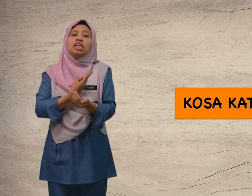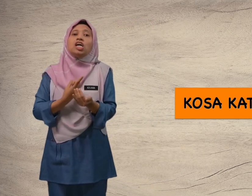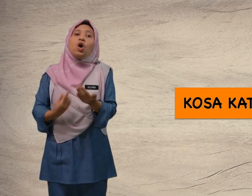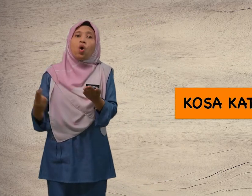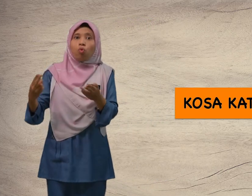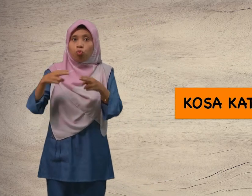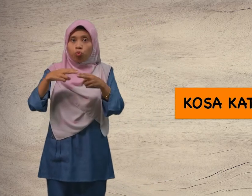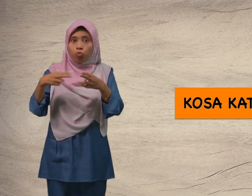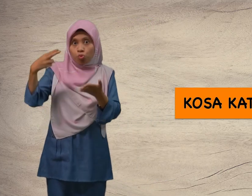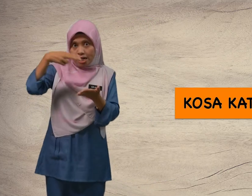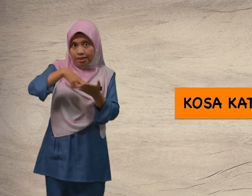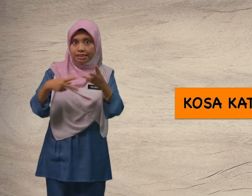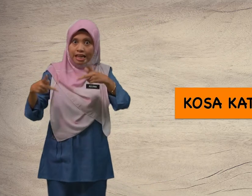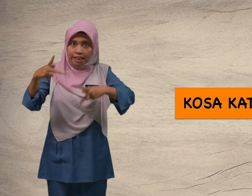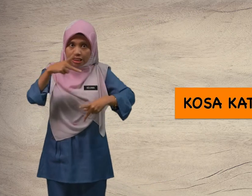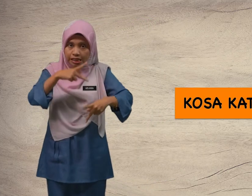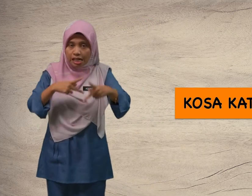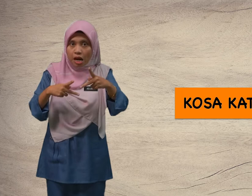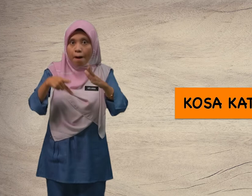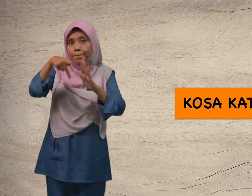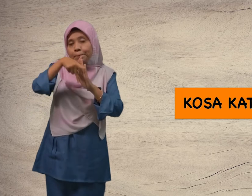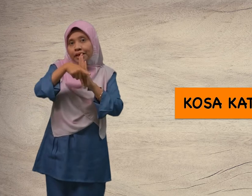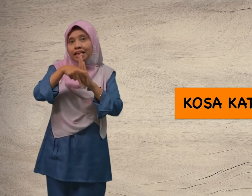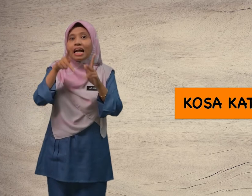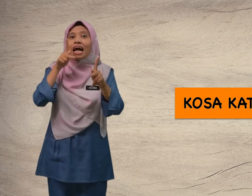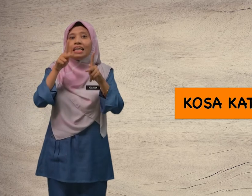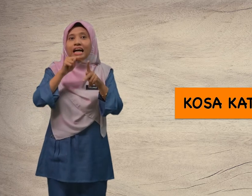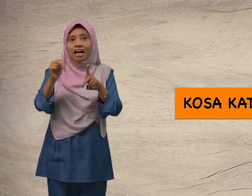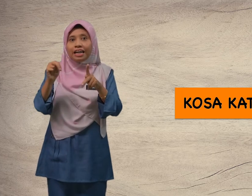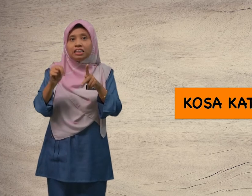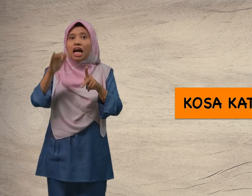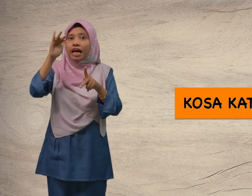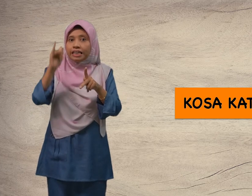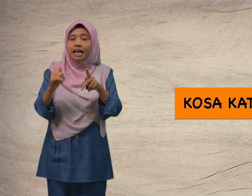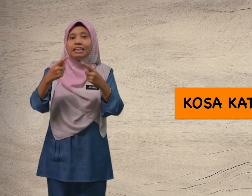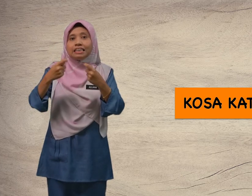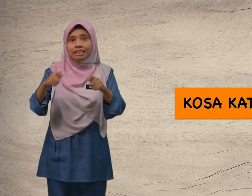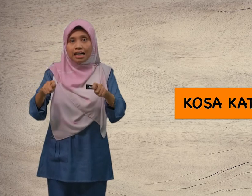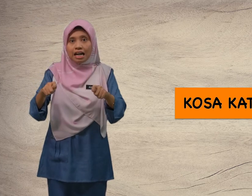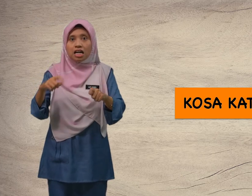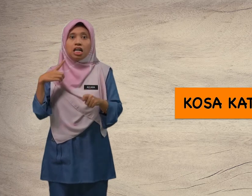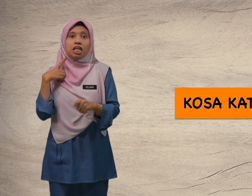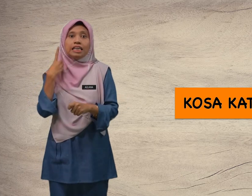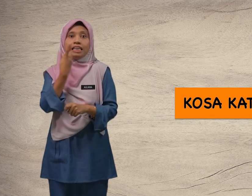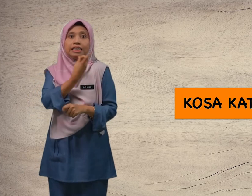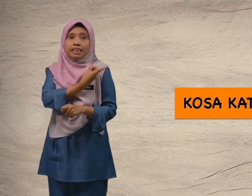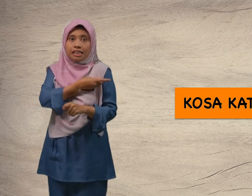ulang kaji perkataan yang telah kita